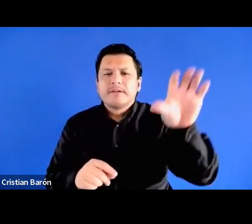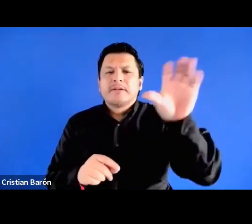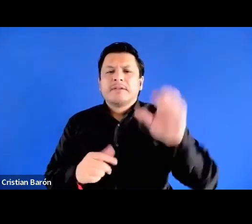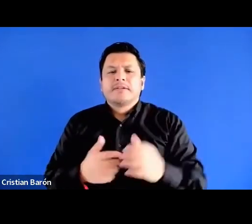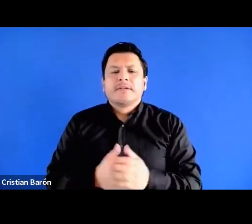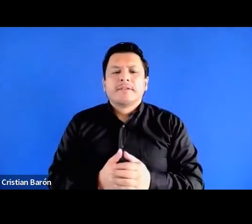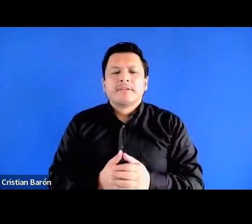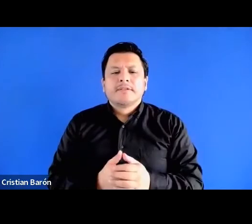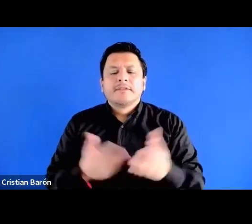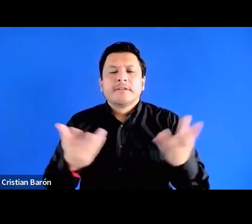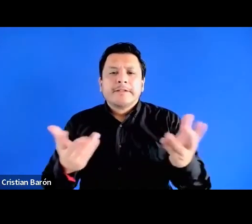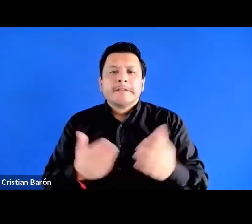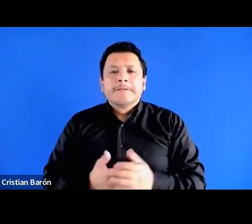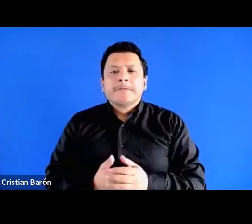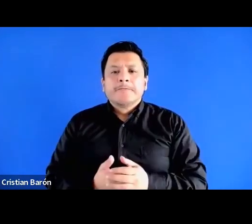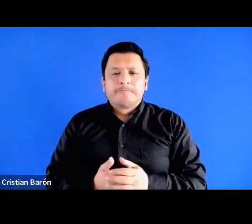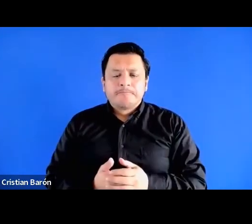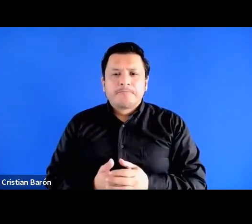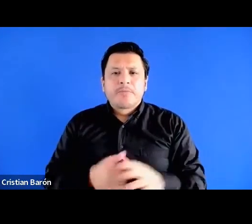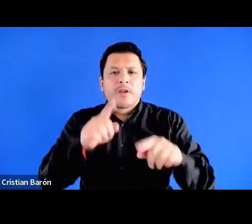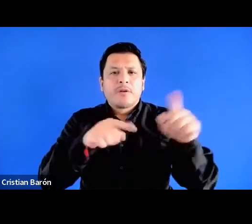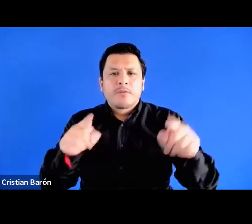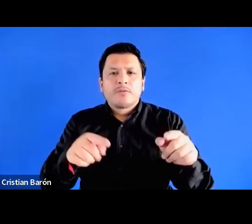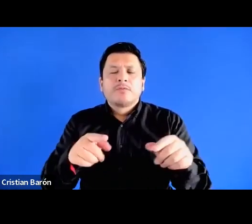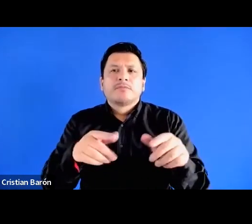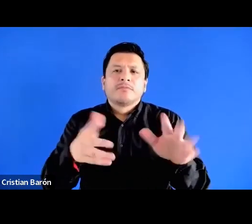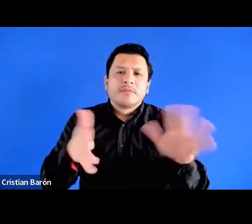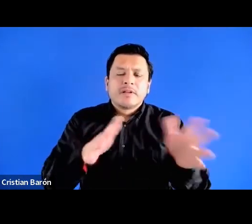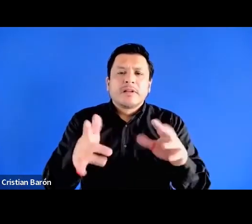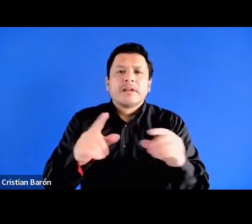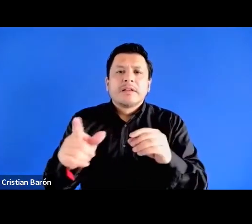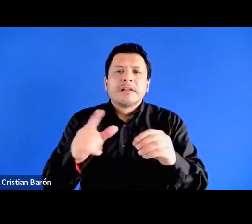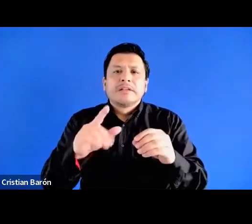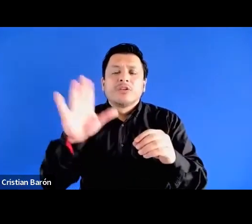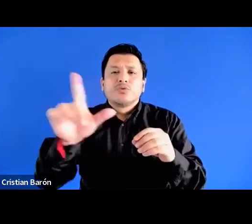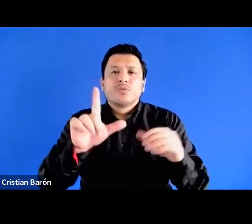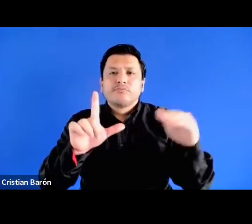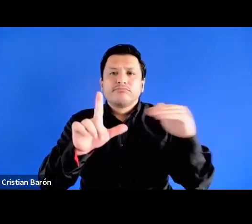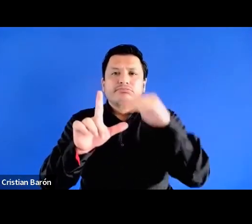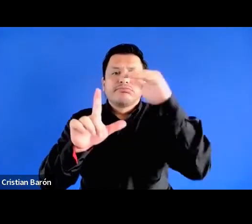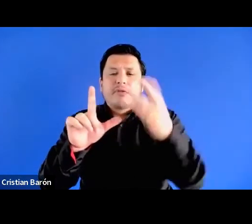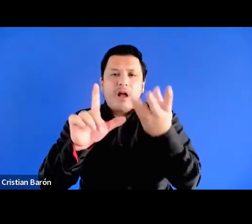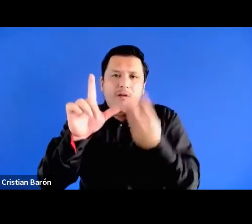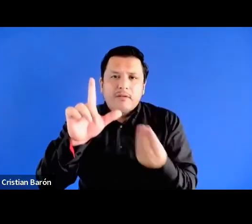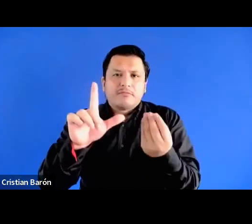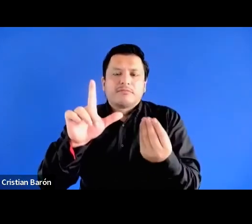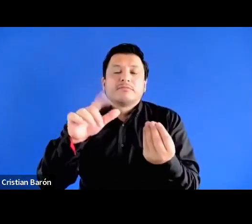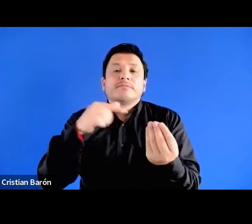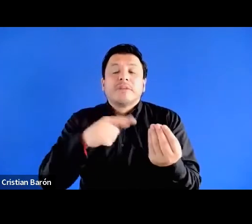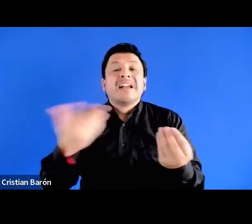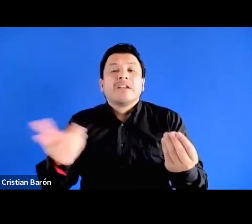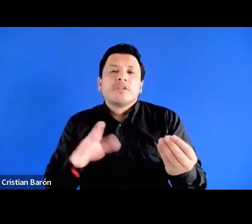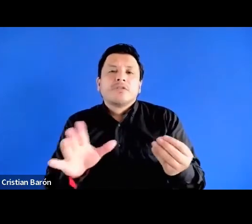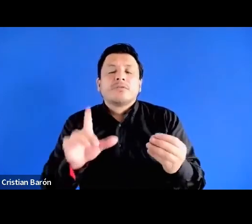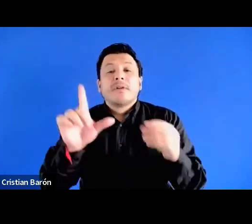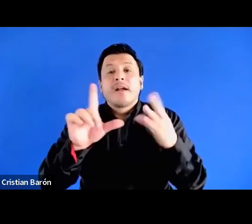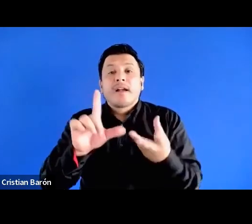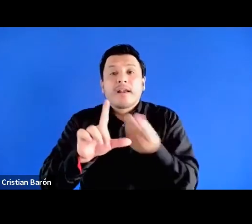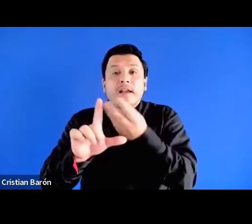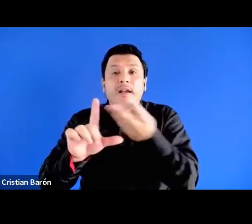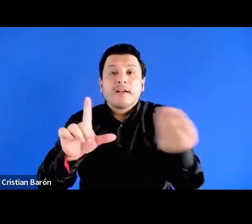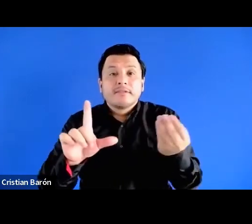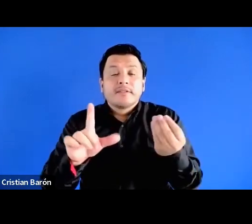pues están en las más bajas jerarquías no entonces asumiendo que las clases sociales son relaciones